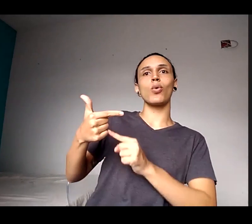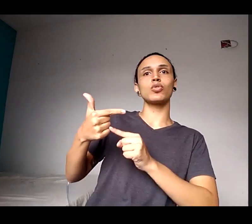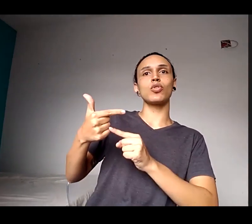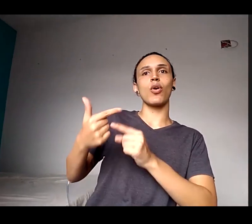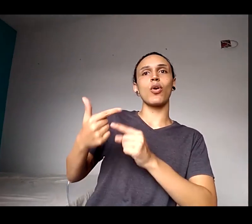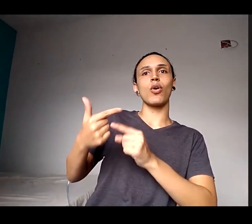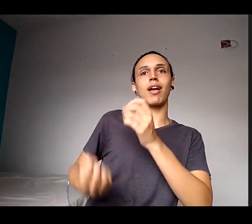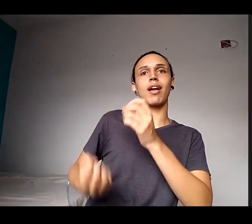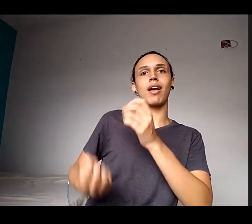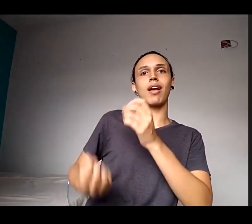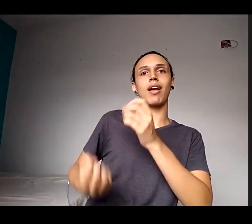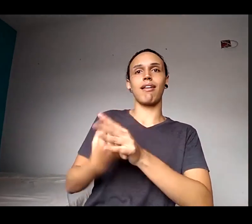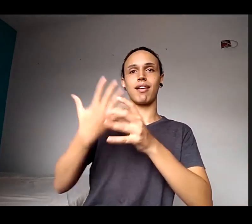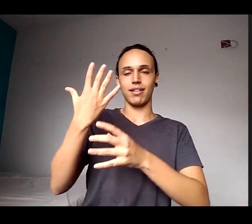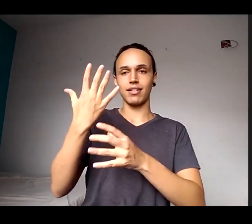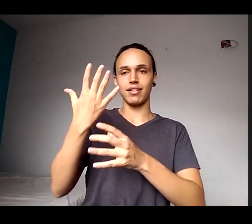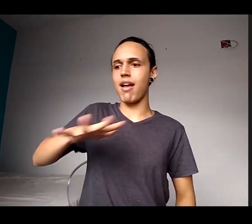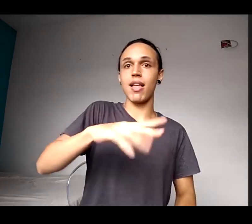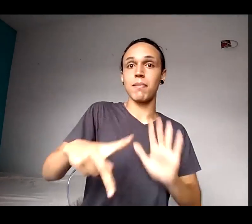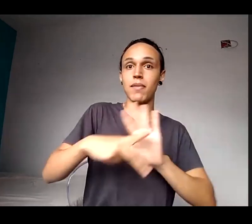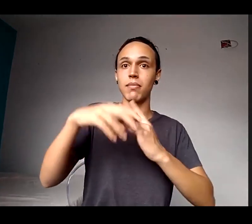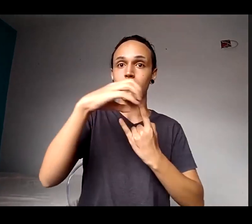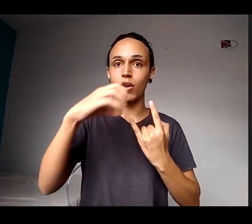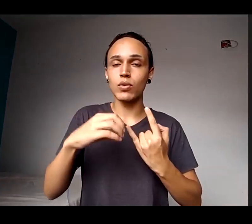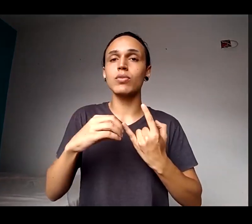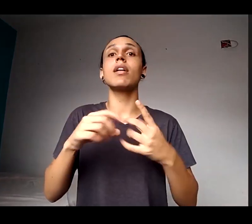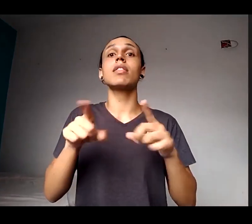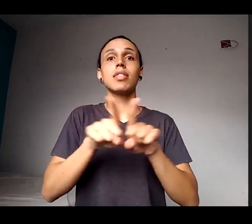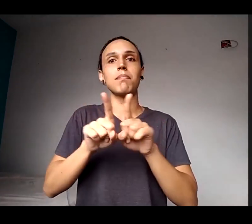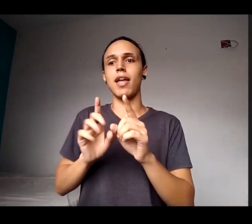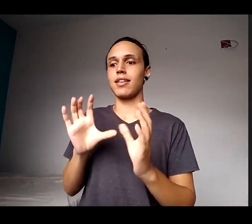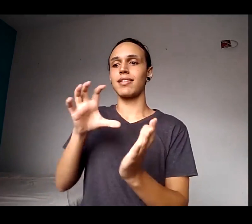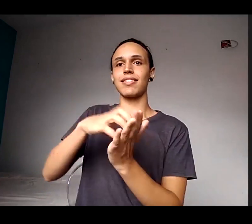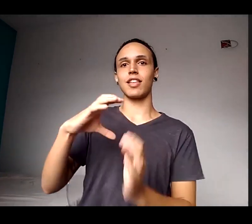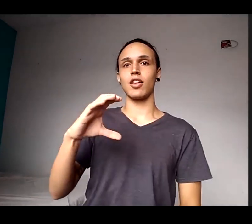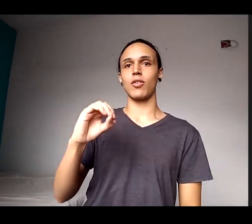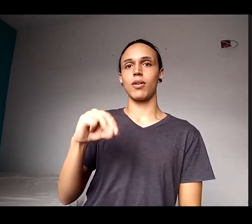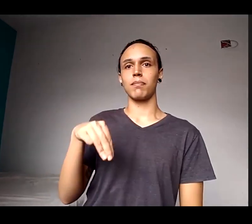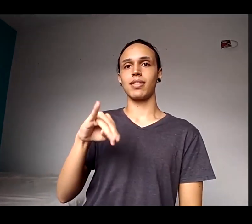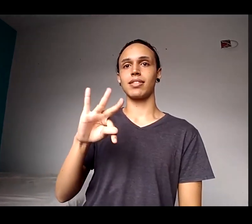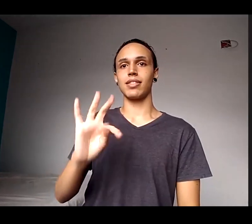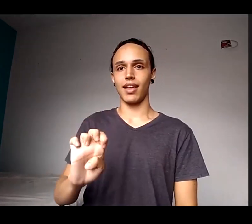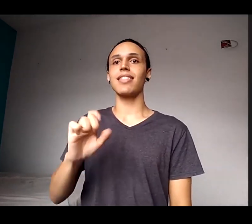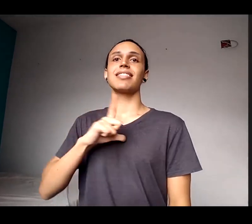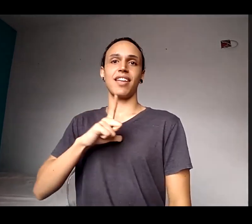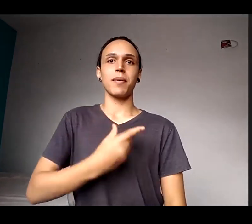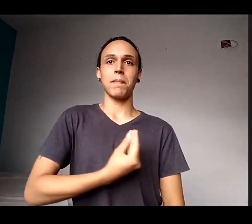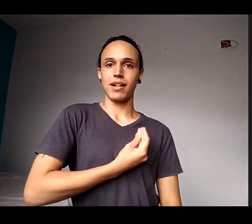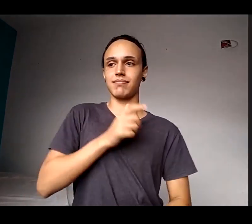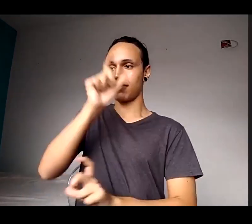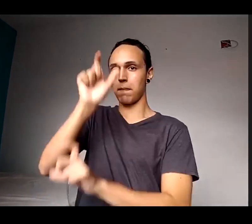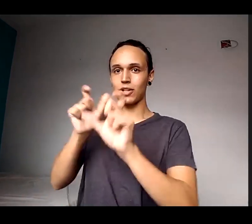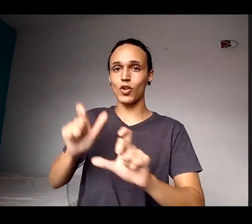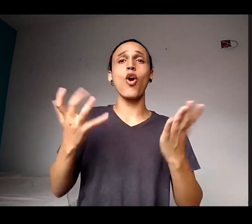instituição, mas com a participação do comitê de acessibilidade, colegas do comitê de acessibilidade que estão conosco hoje aqui,